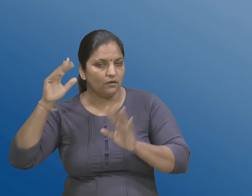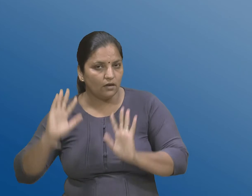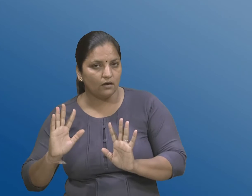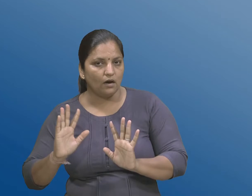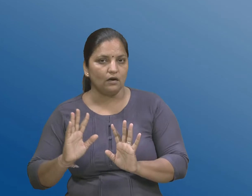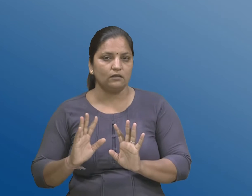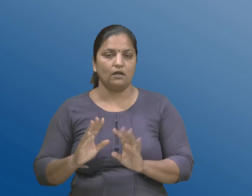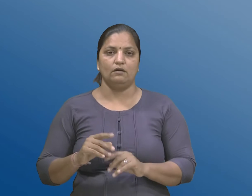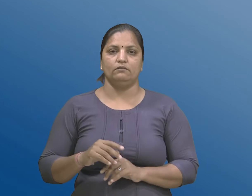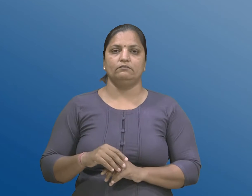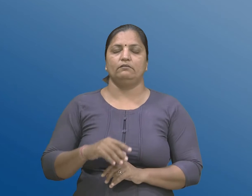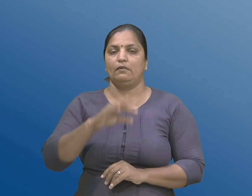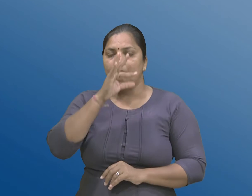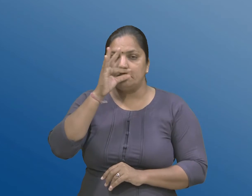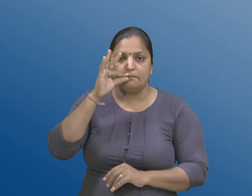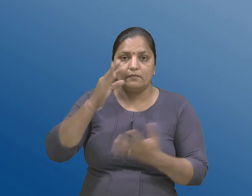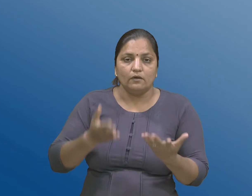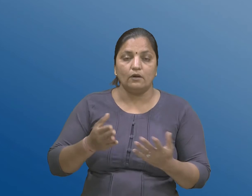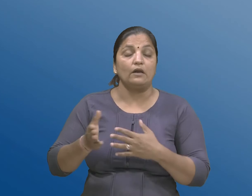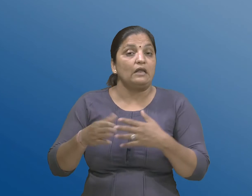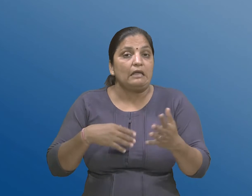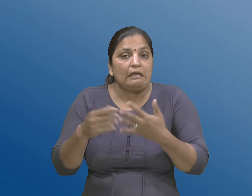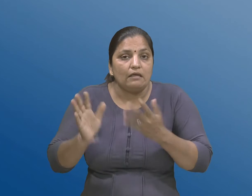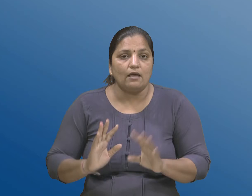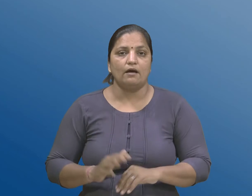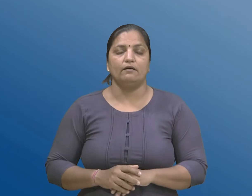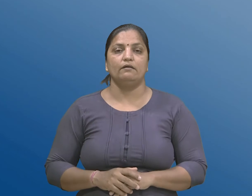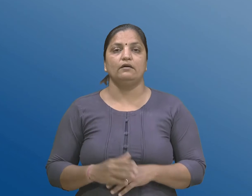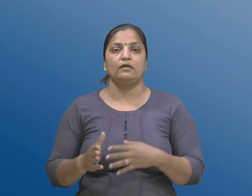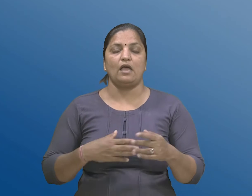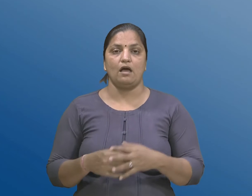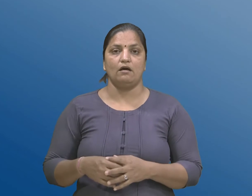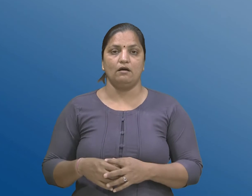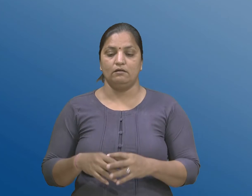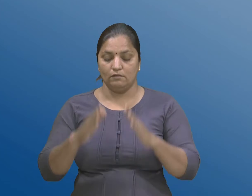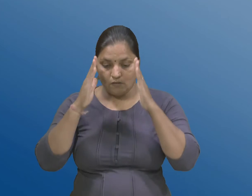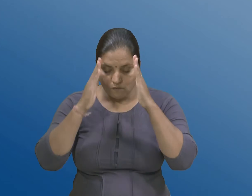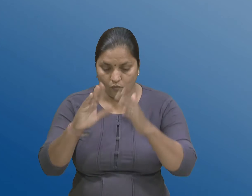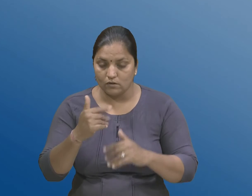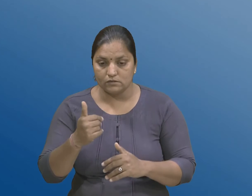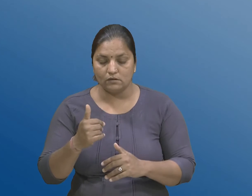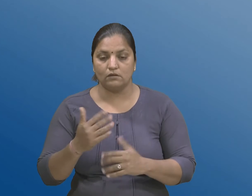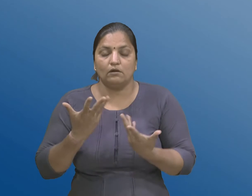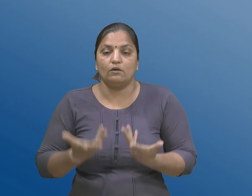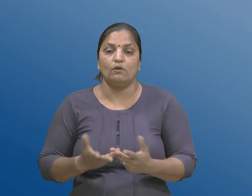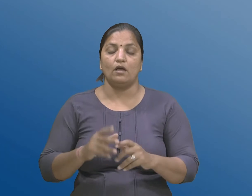मुक्र सम्बंती अथ्वा तो कोई बेदर कारी ना परिणाम स्वरूप आचरायो छे तो आववा